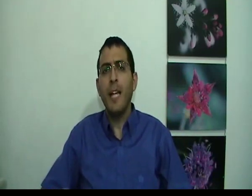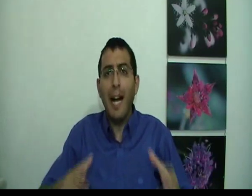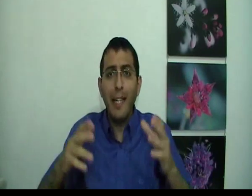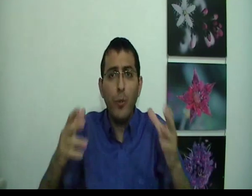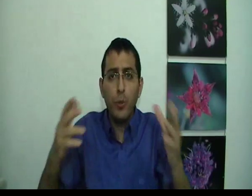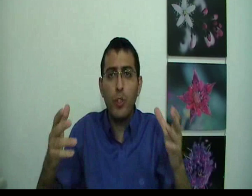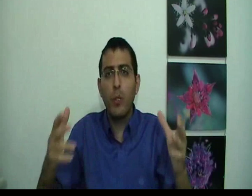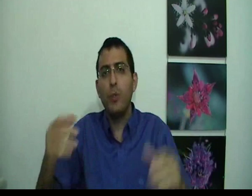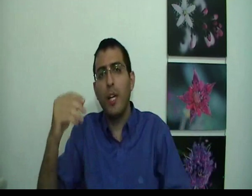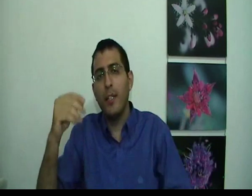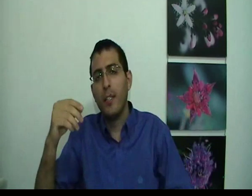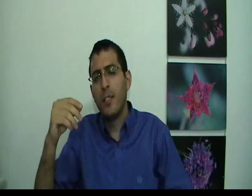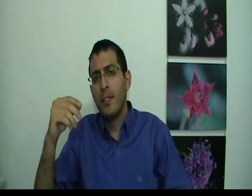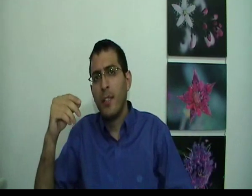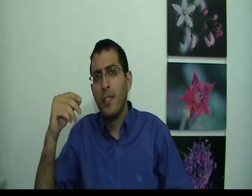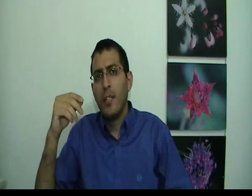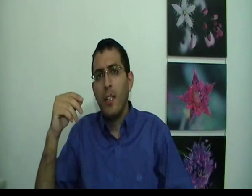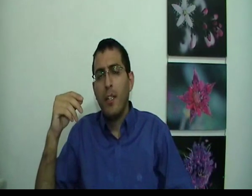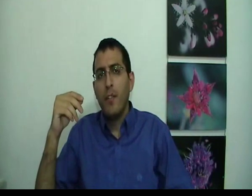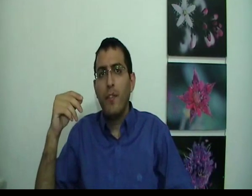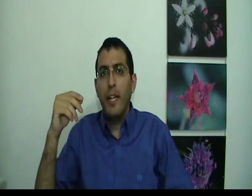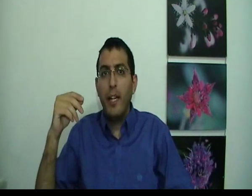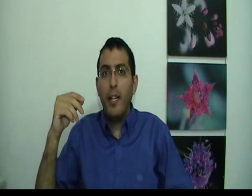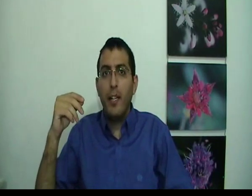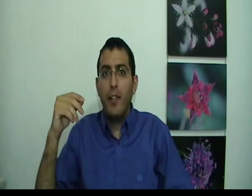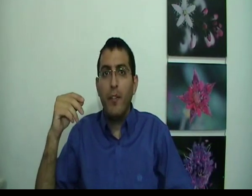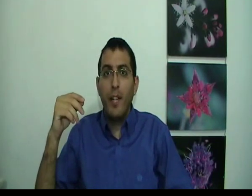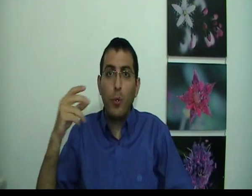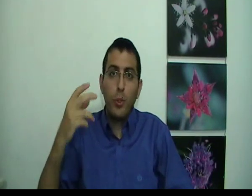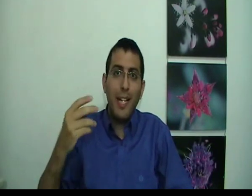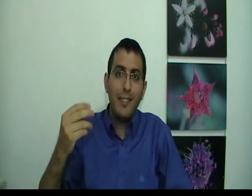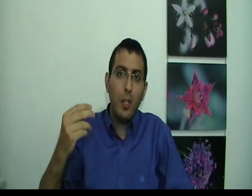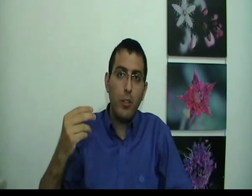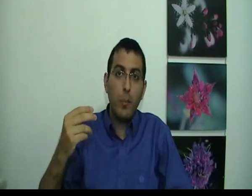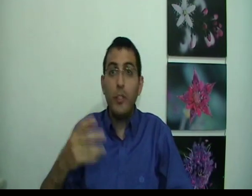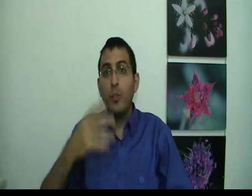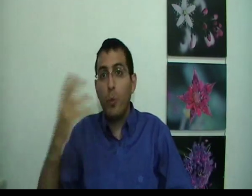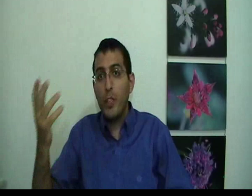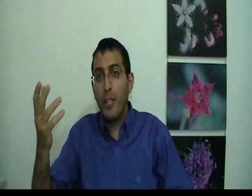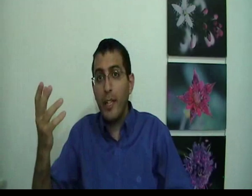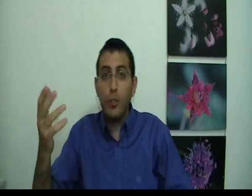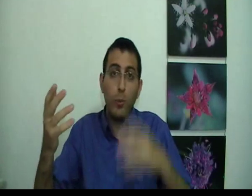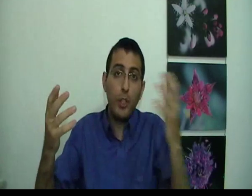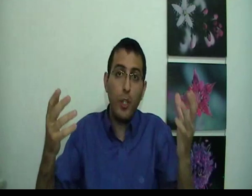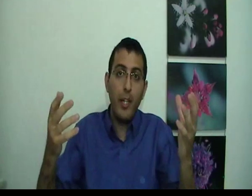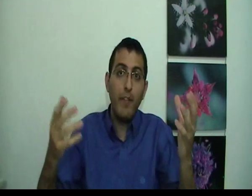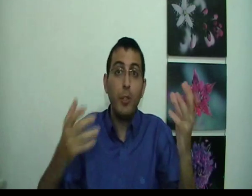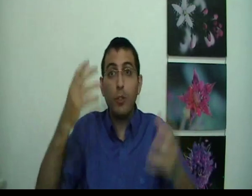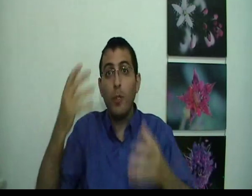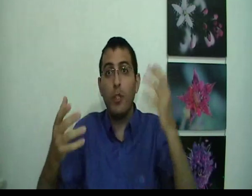אני הוא סוג של תחושה, והתחושה הזאת כמו שיש תחושה של אני, יש תחושה של לא אני ויש עוצמות של